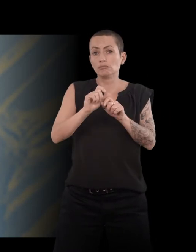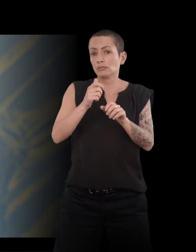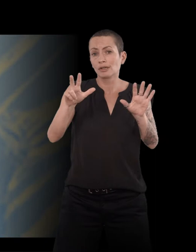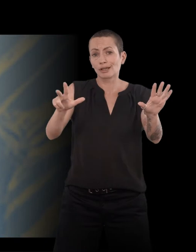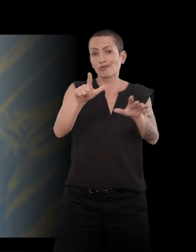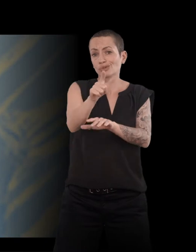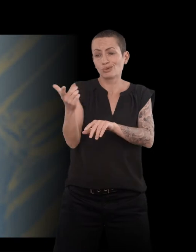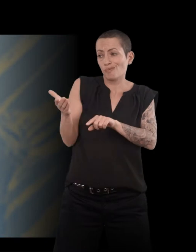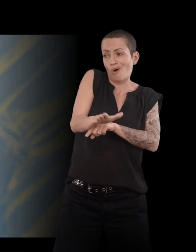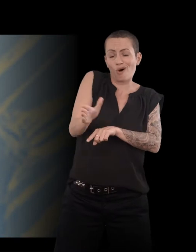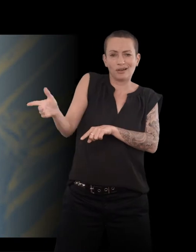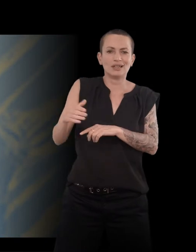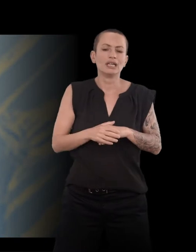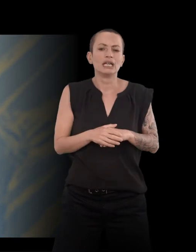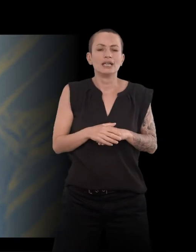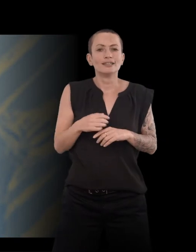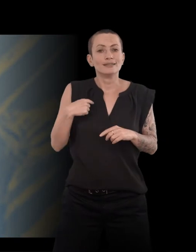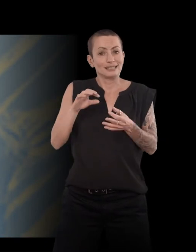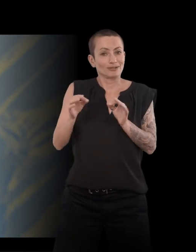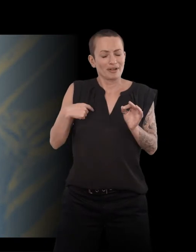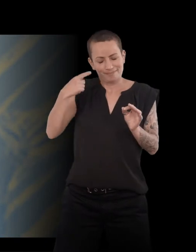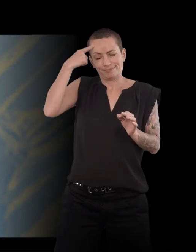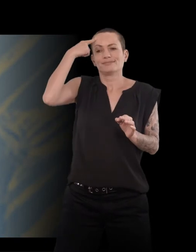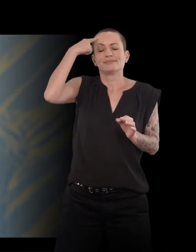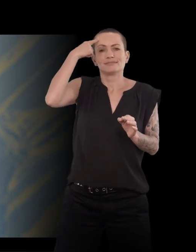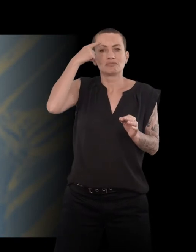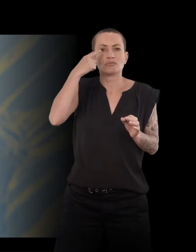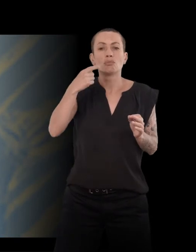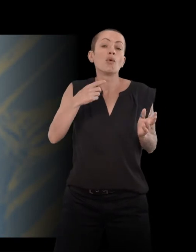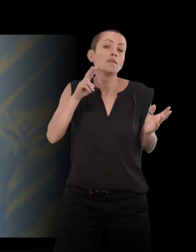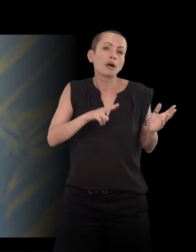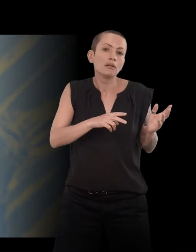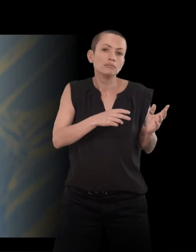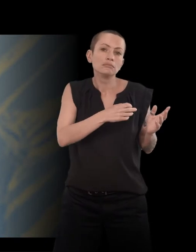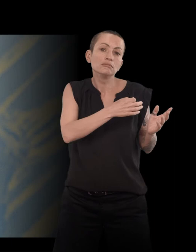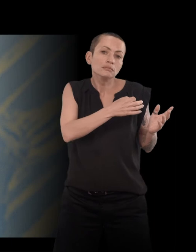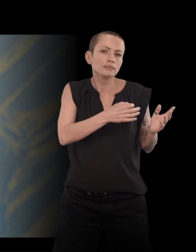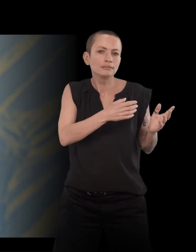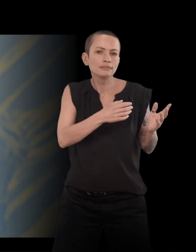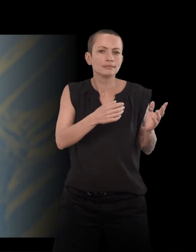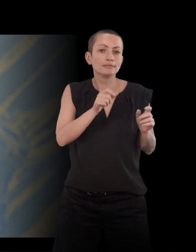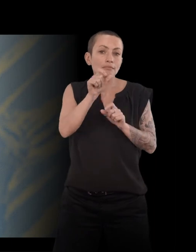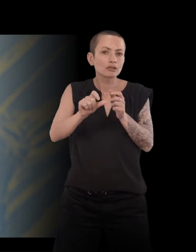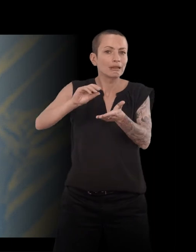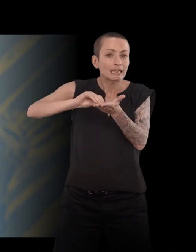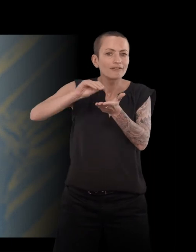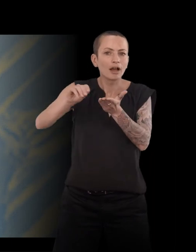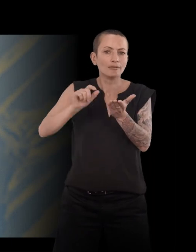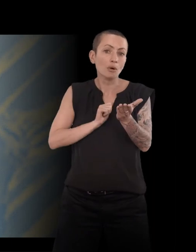on m'avait dit, bon, à force de fréquenter des écrivains, etc., je sais qu'on se débarrasse d'une